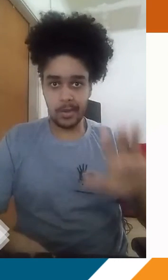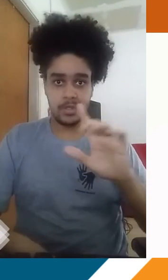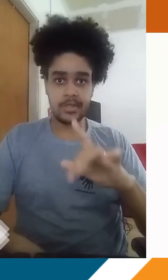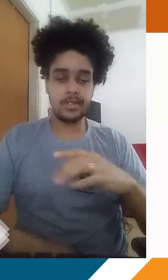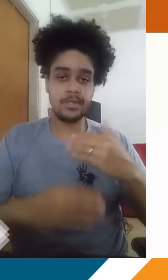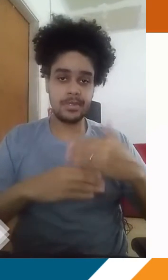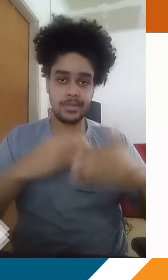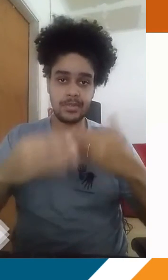né?